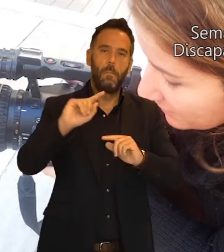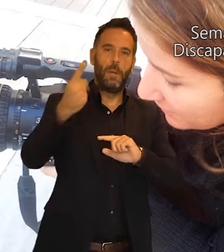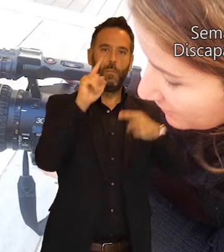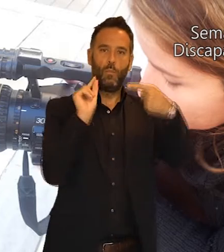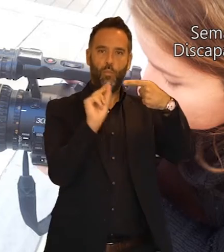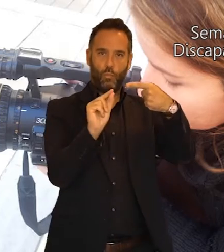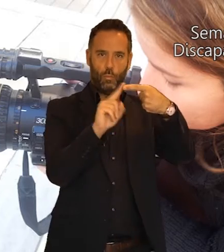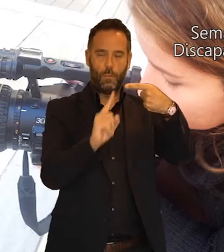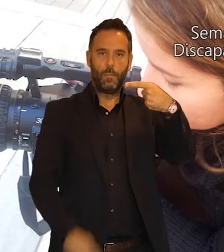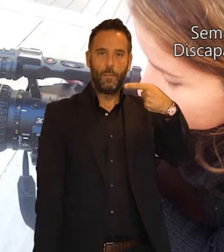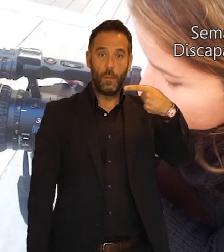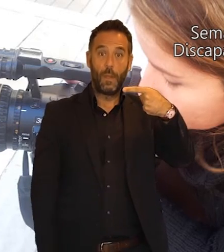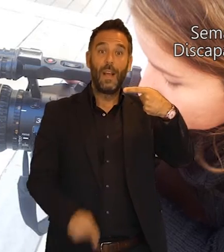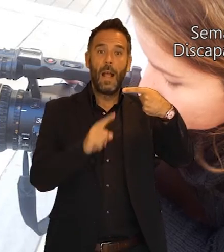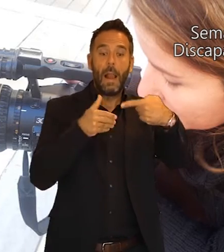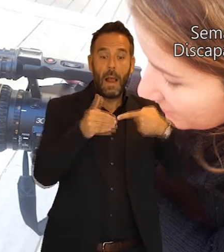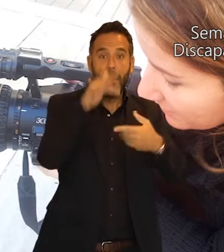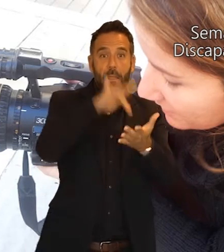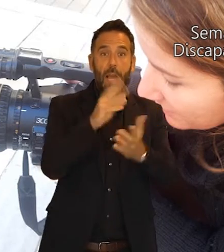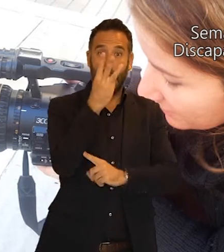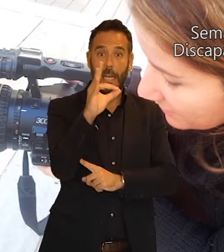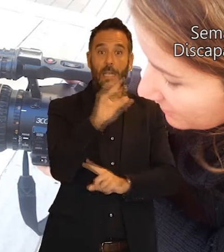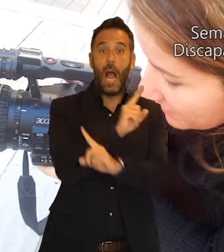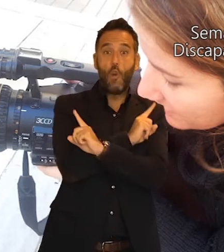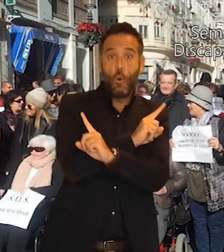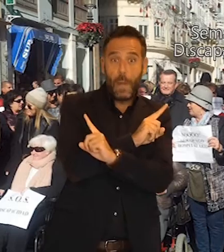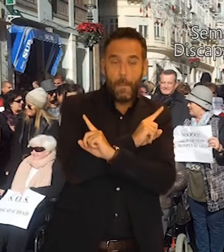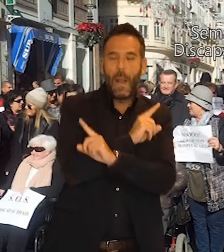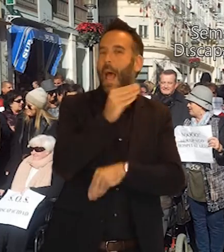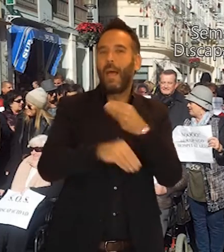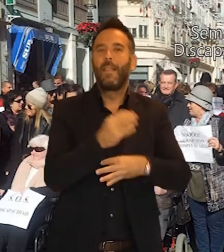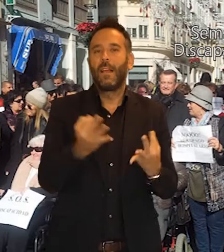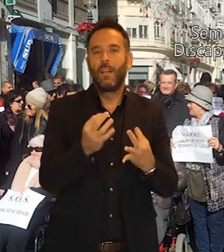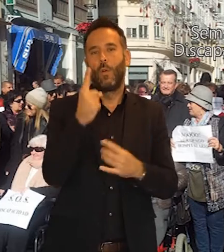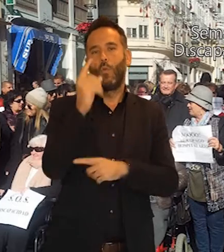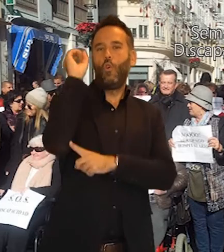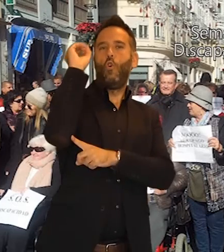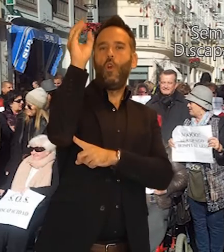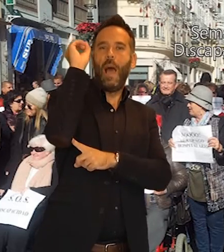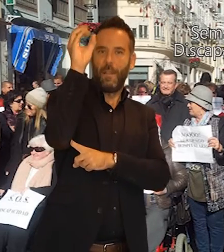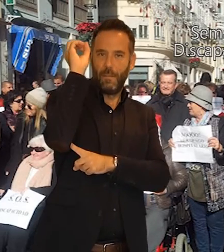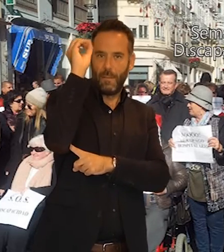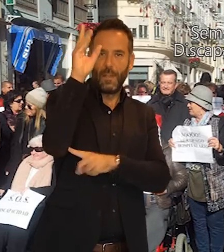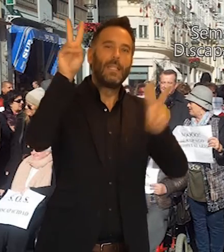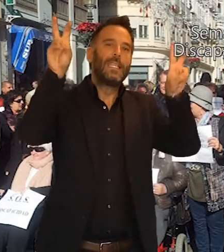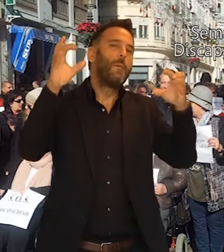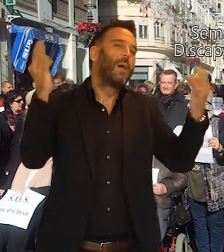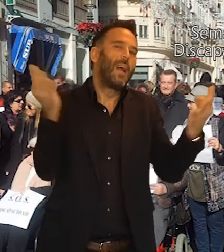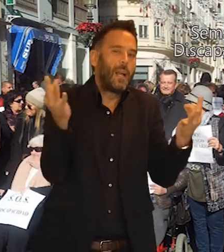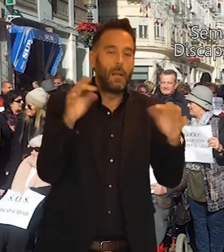de noviembre se celebrarán unas jornadas denominadas Mesa de Debate Málaga, Distrito y